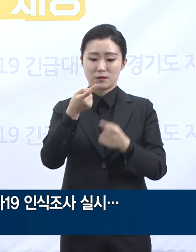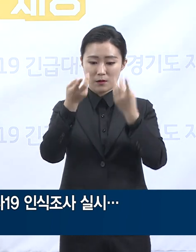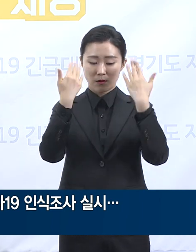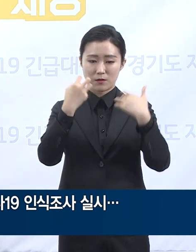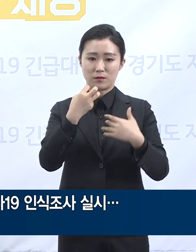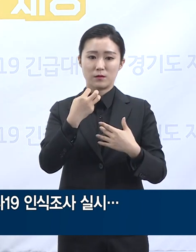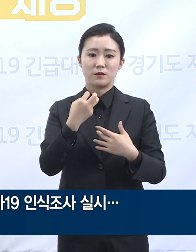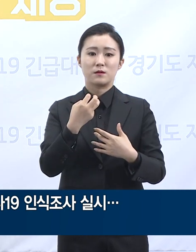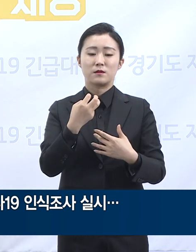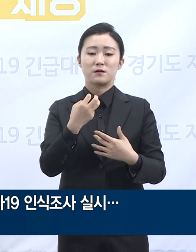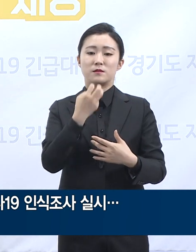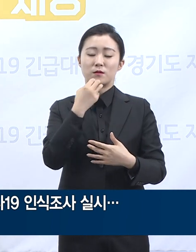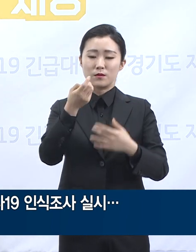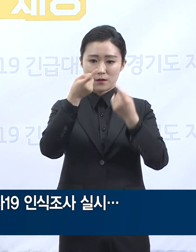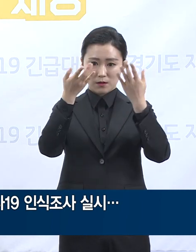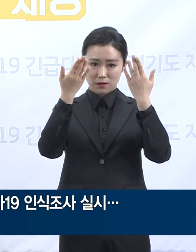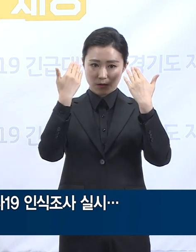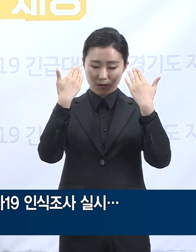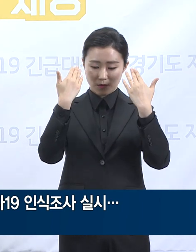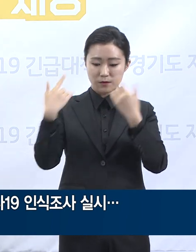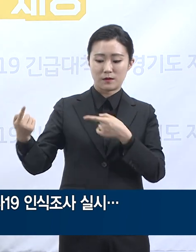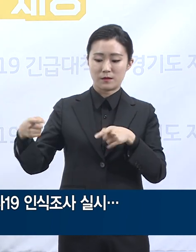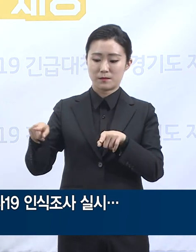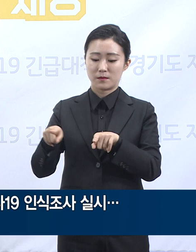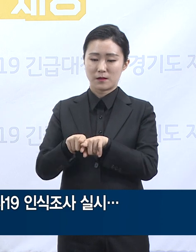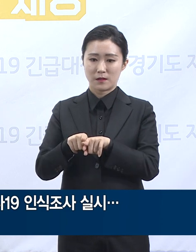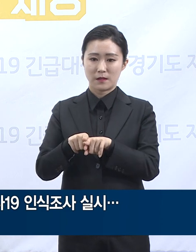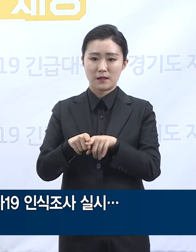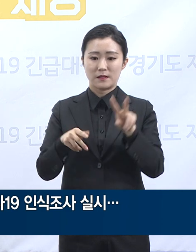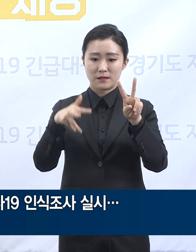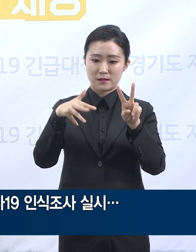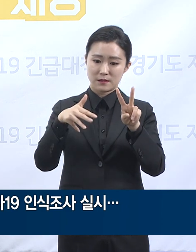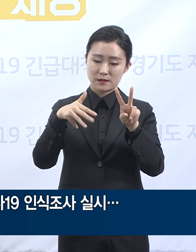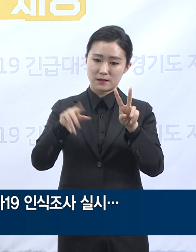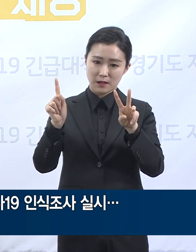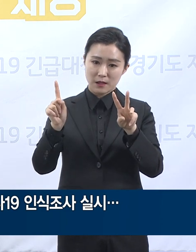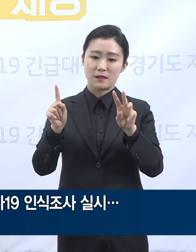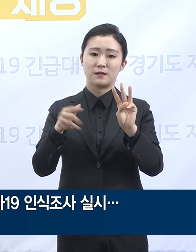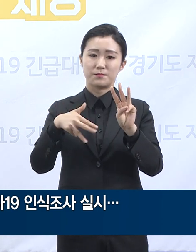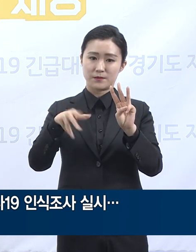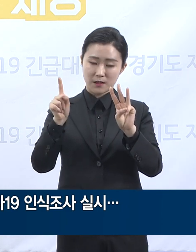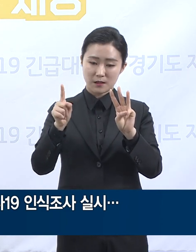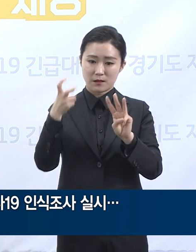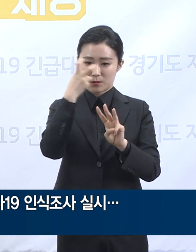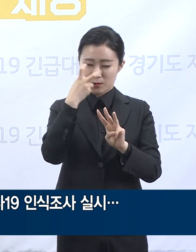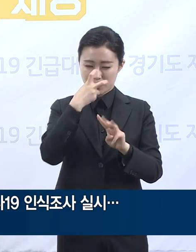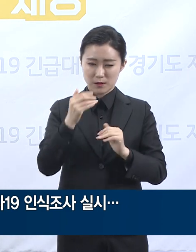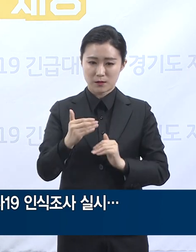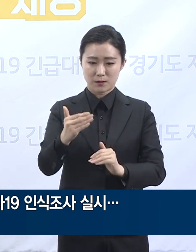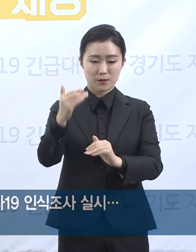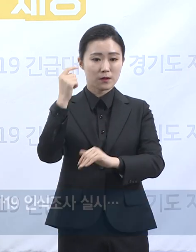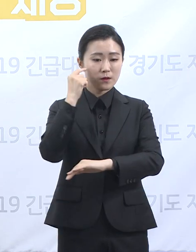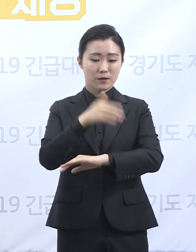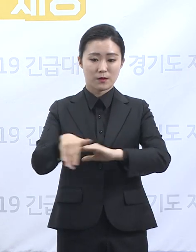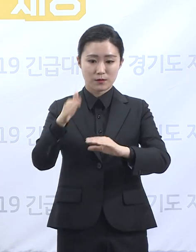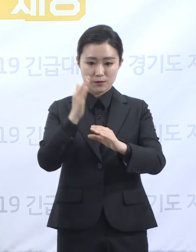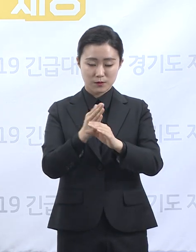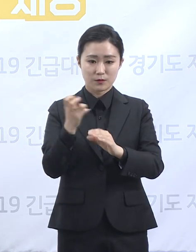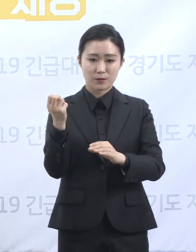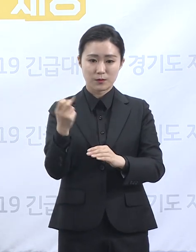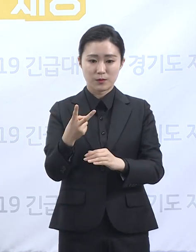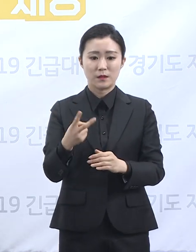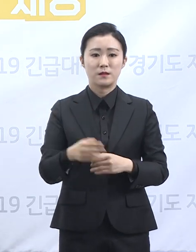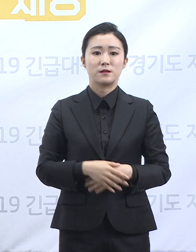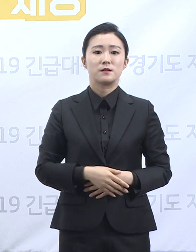2차, 3차 조사를 계속할 것이며 최종적인 종합결과를 토대로 보다 현실적인 지원 방안을 마련할 계획입니다.